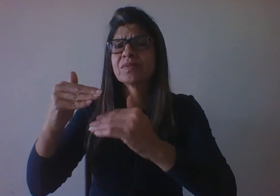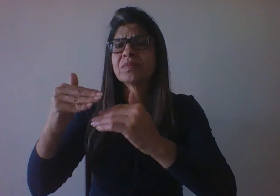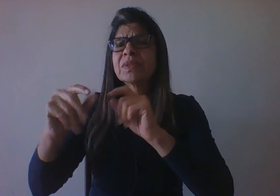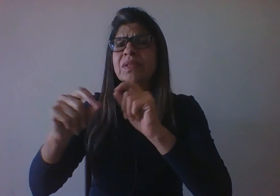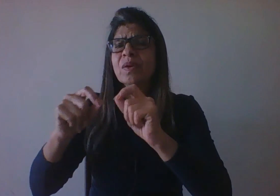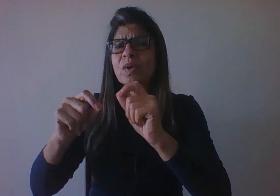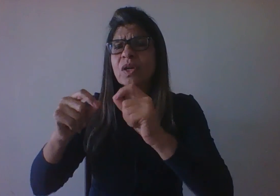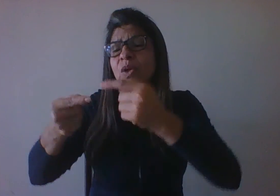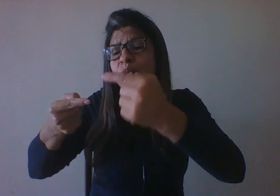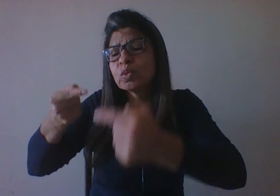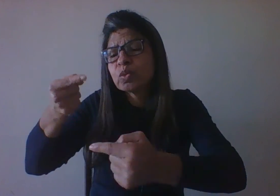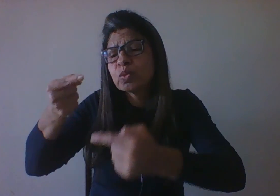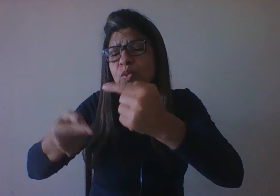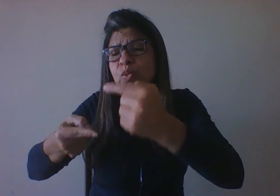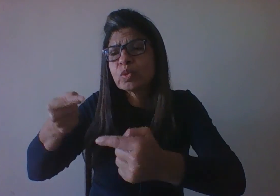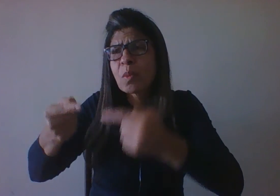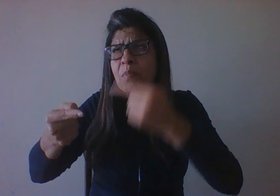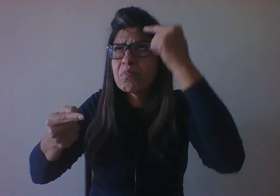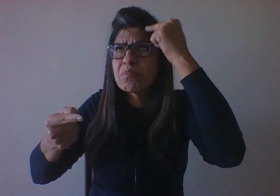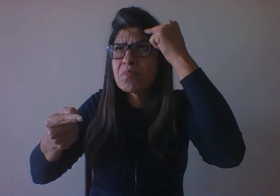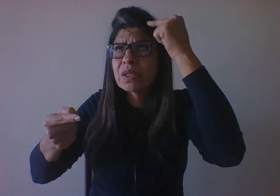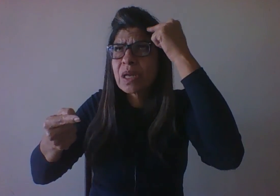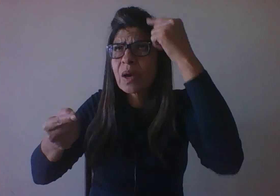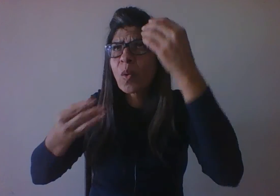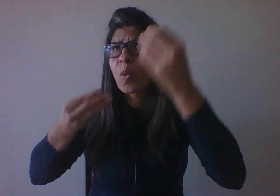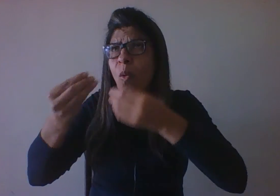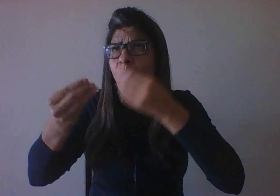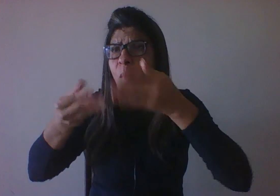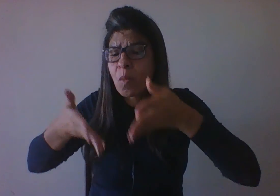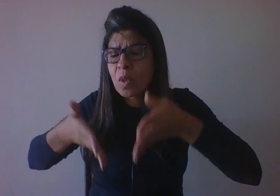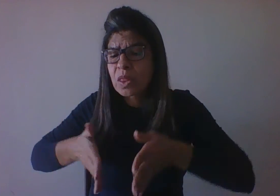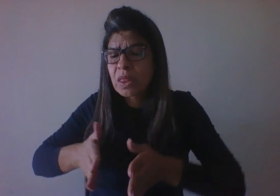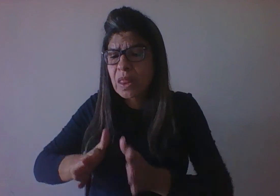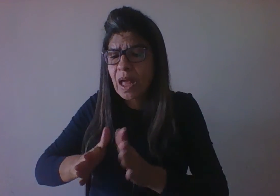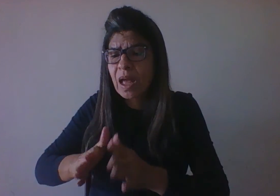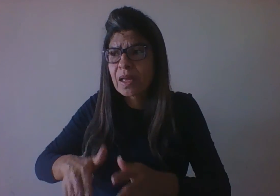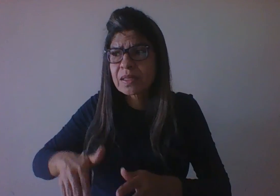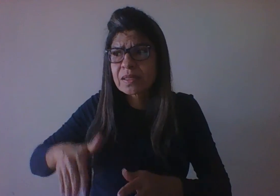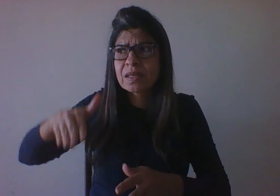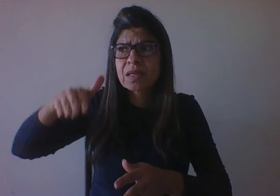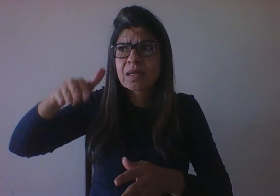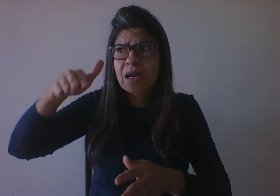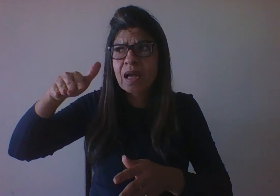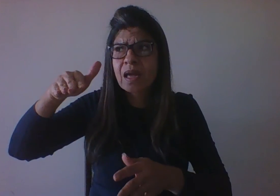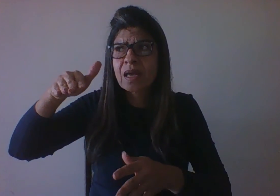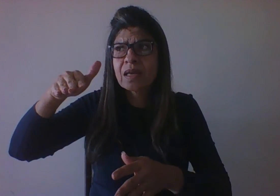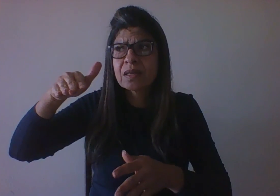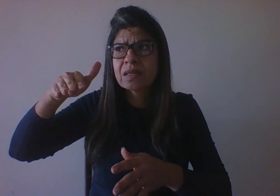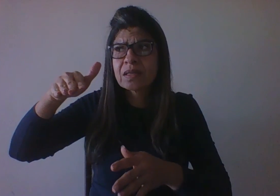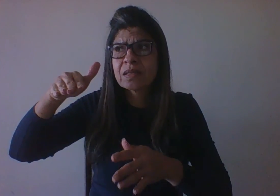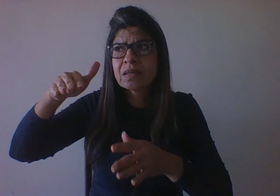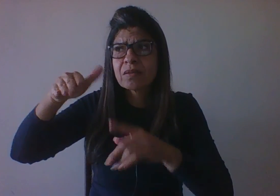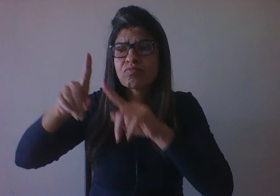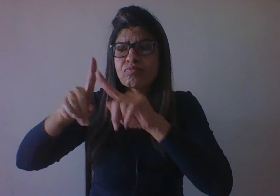indivíduo ou de um organismo que nasce, cresce, e eventualmente se reproduz e morre.